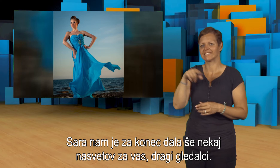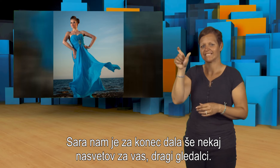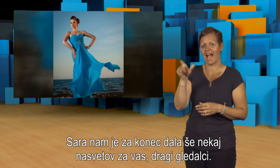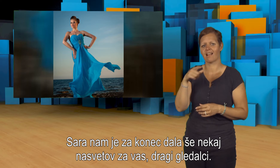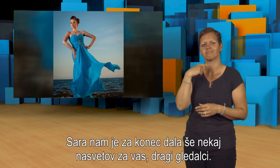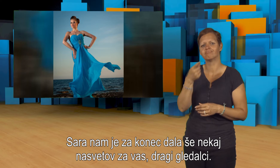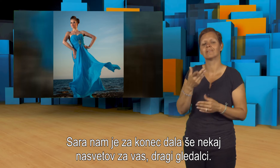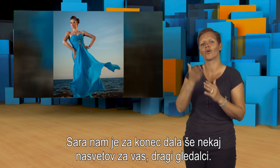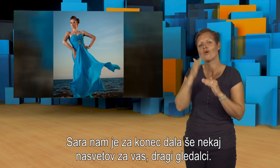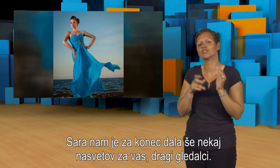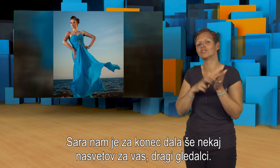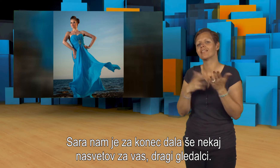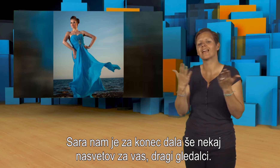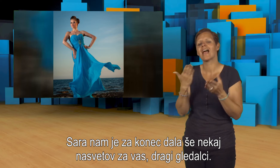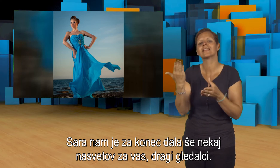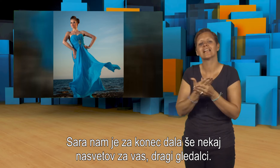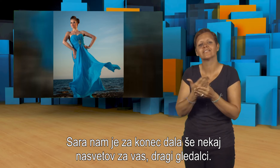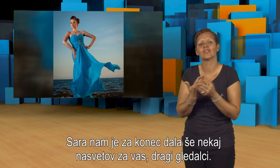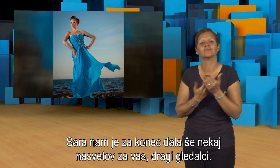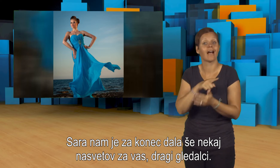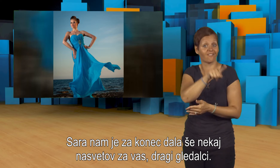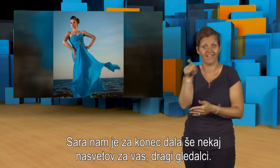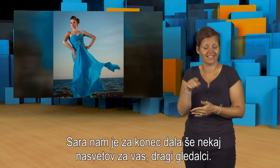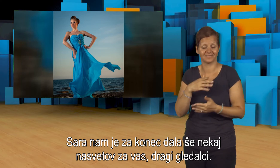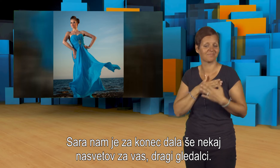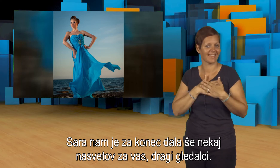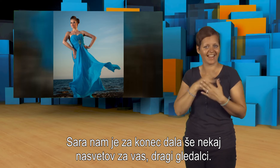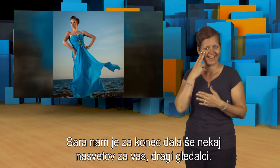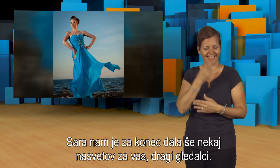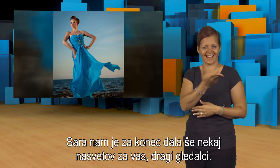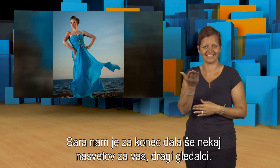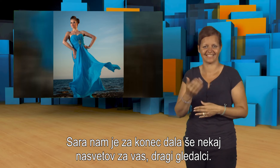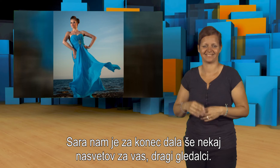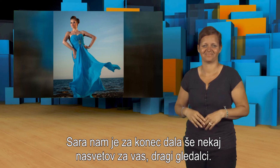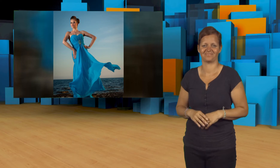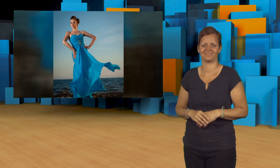Sara nam je za konec dala še nekaj nasvetov za vas, dragi gledavci.